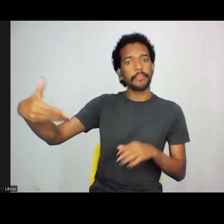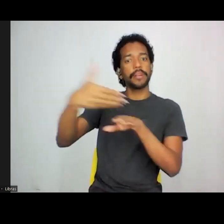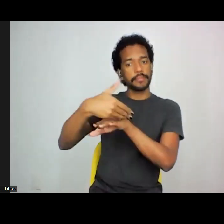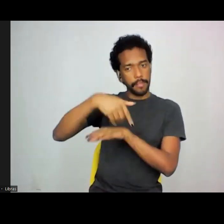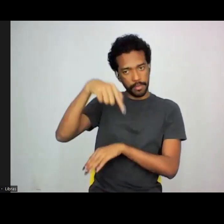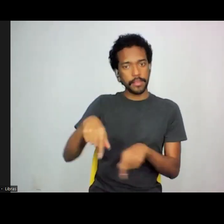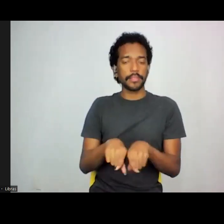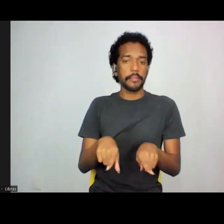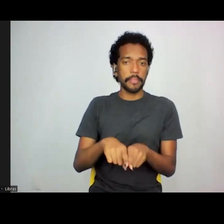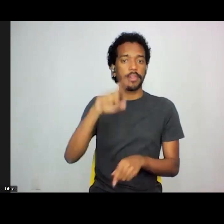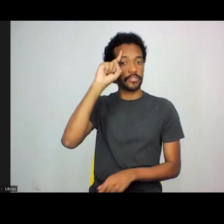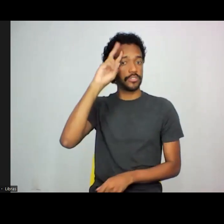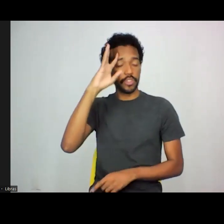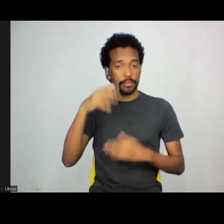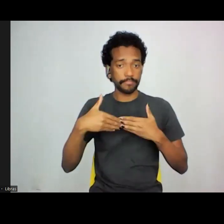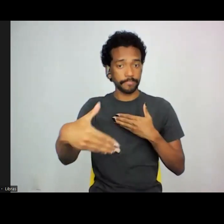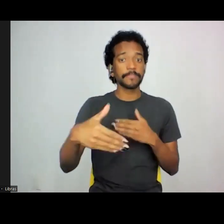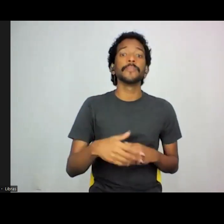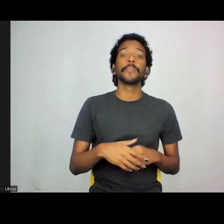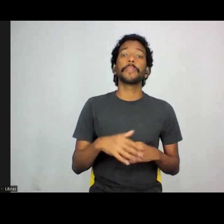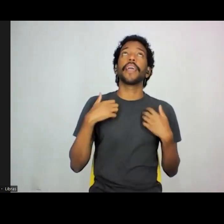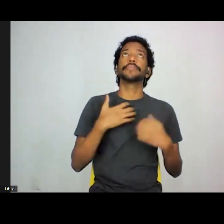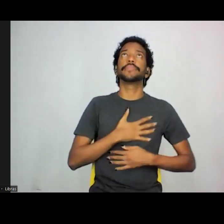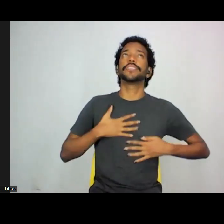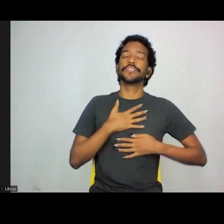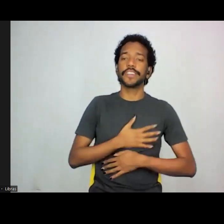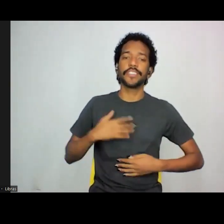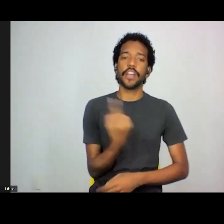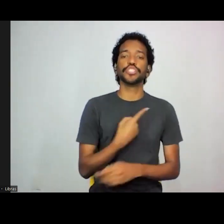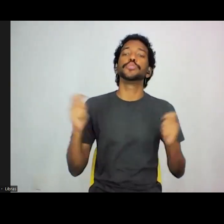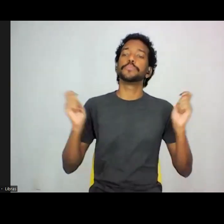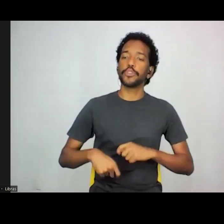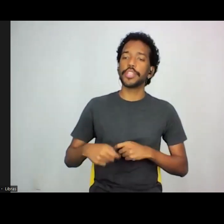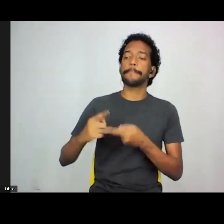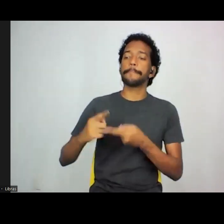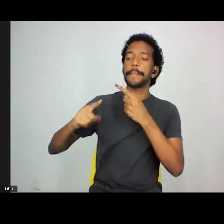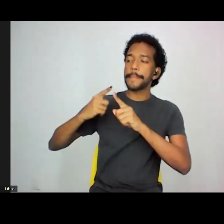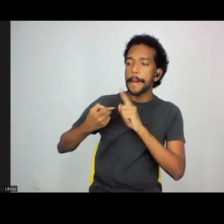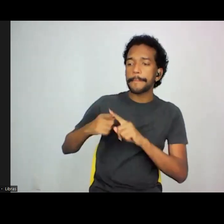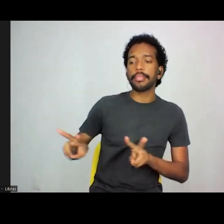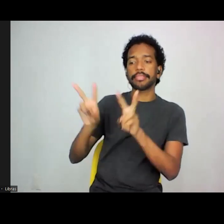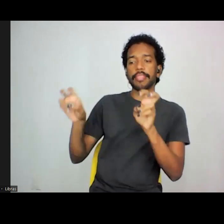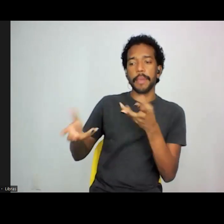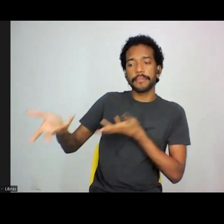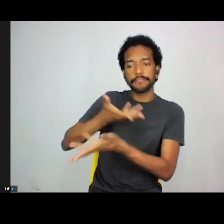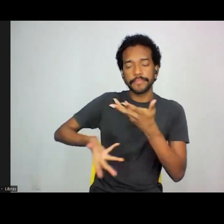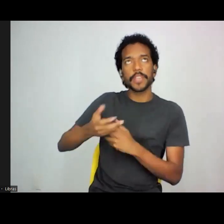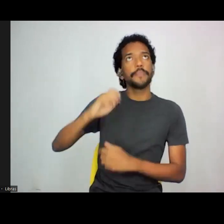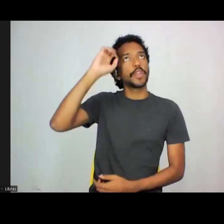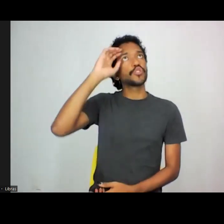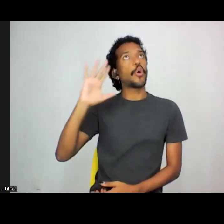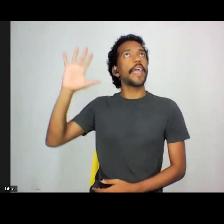eu acho que é imensa satisfação da gente poder articular esse tema, né, A Sonhar o Mundo,